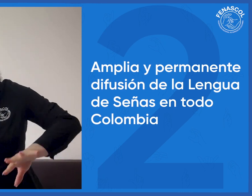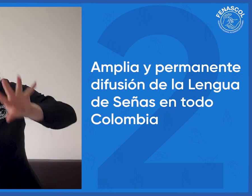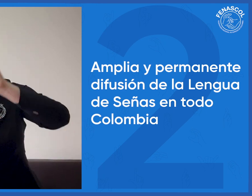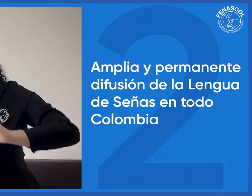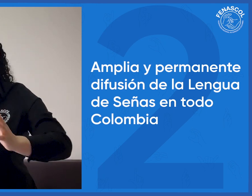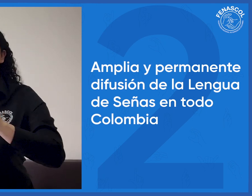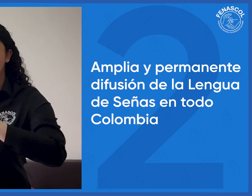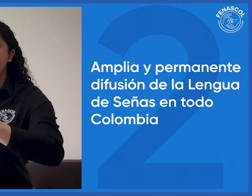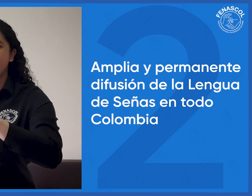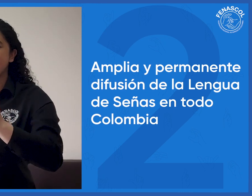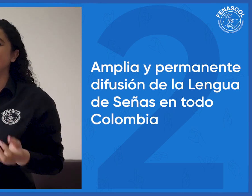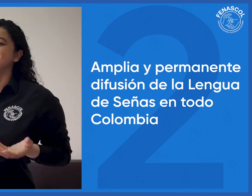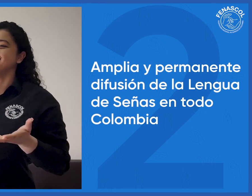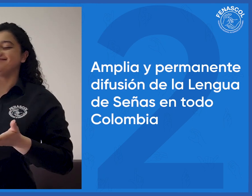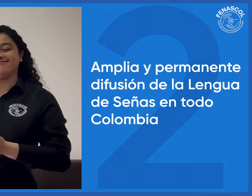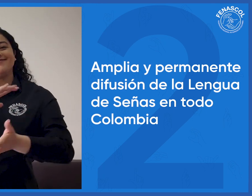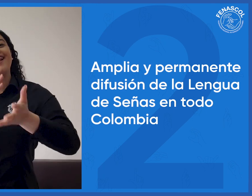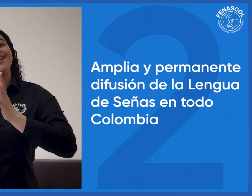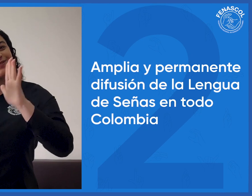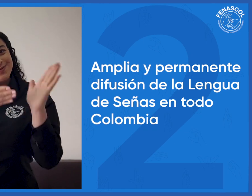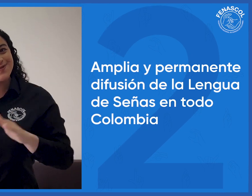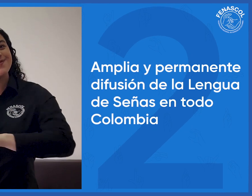mediante cursos de lengua de señas en todo colombia